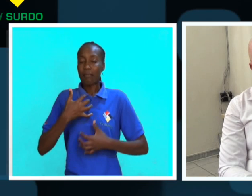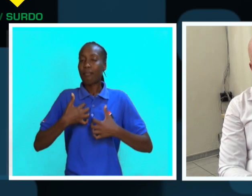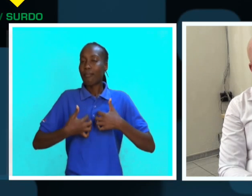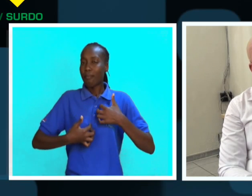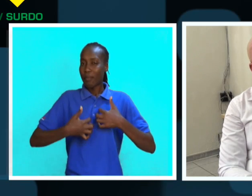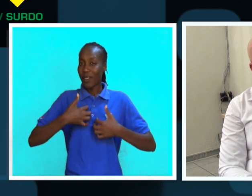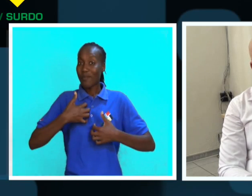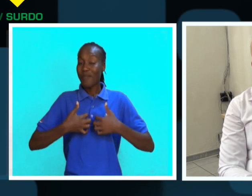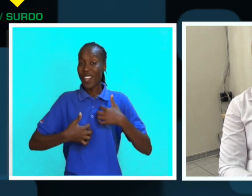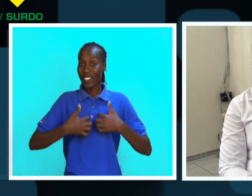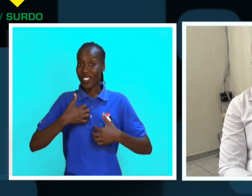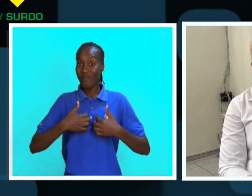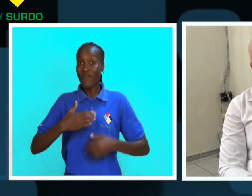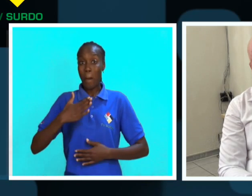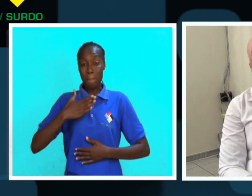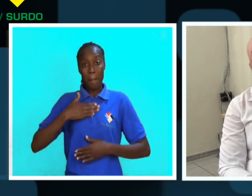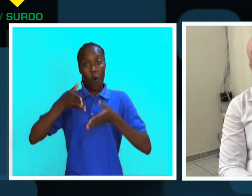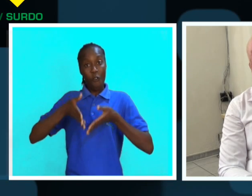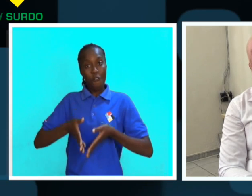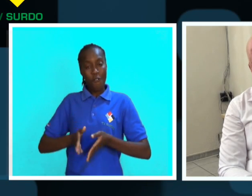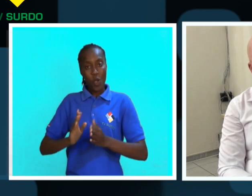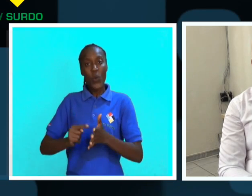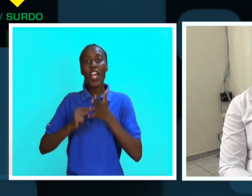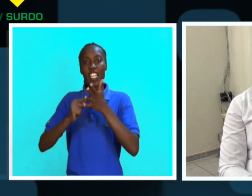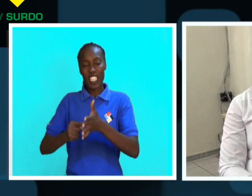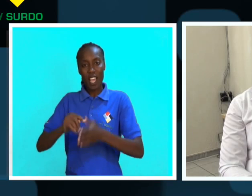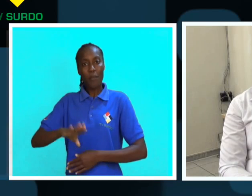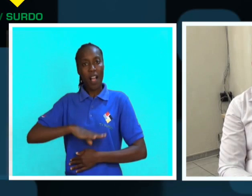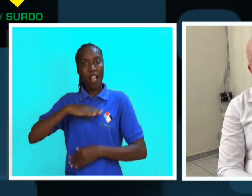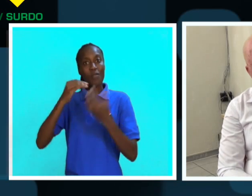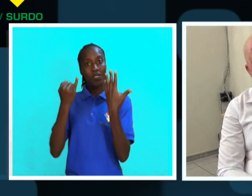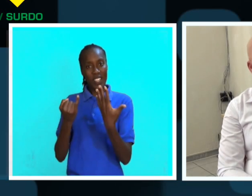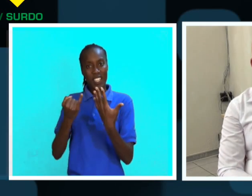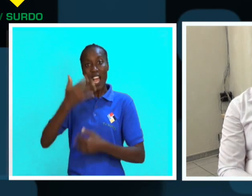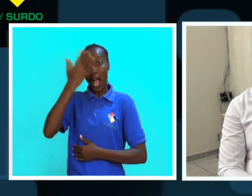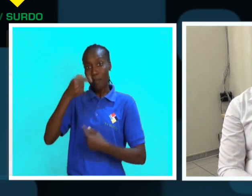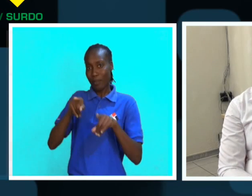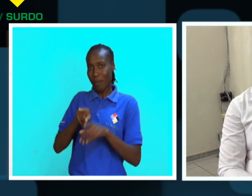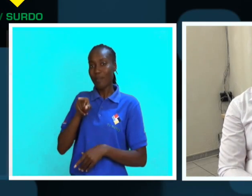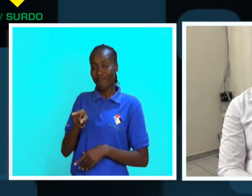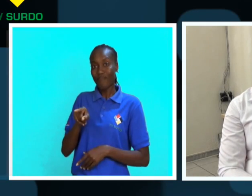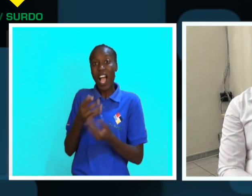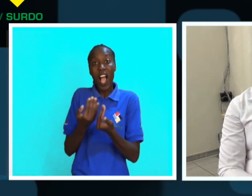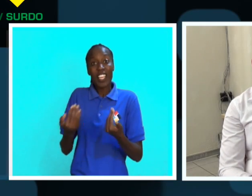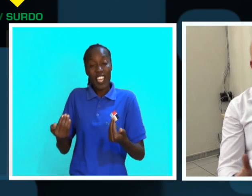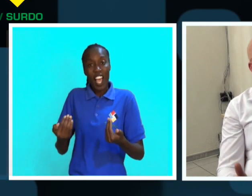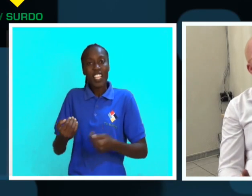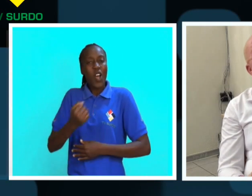Sinto-me preocupado. O meu filho, só para lhe dar o exemplo, tem apenas 6 anos de idade. Esta é a fase em que as